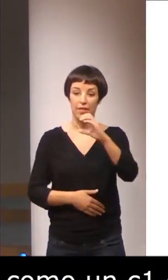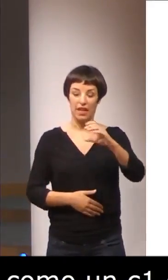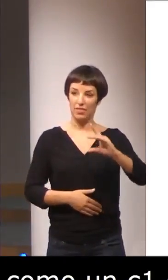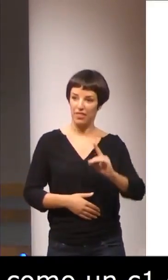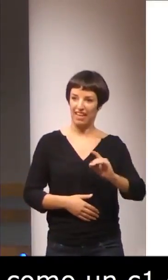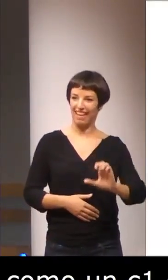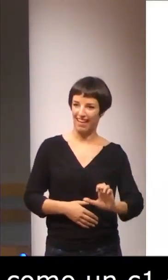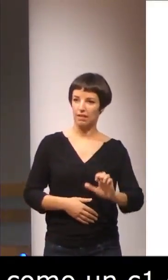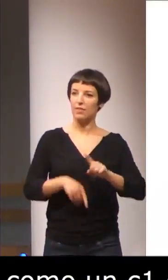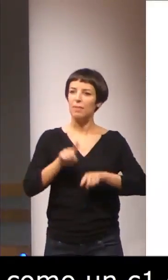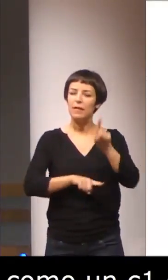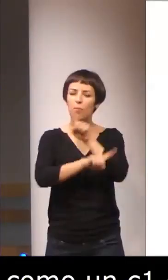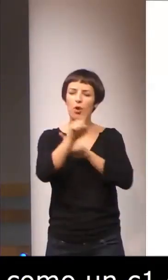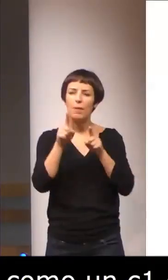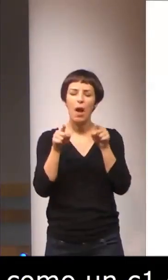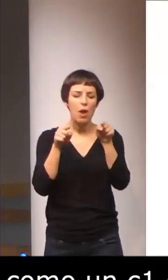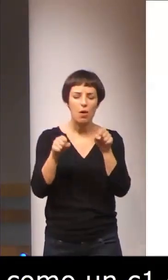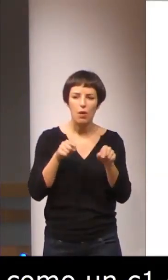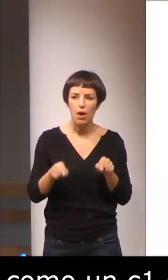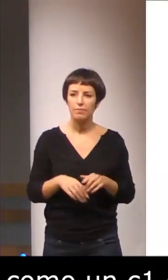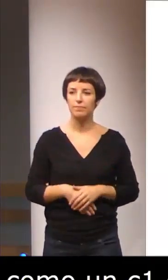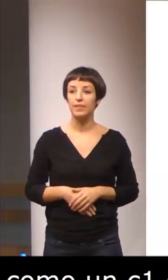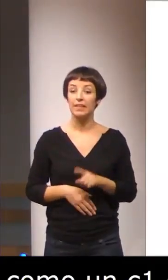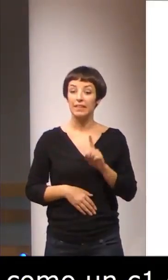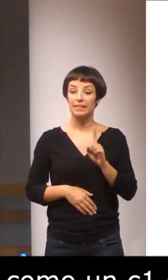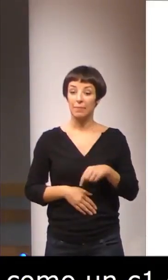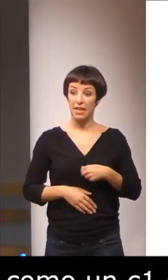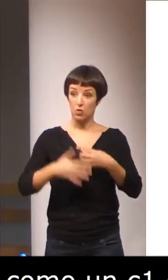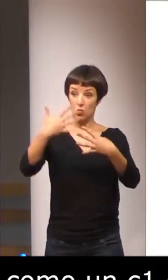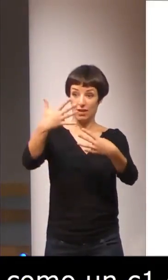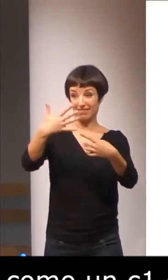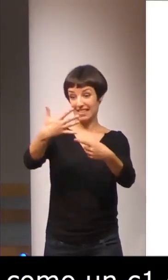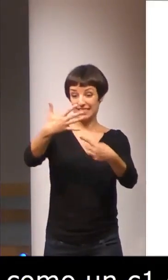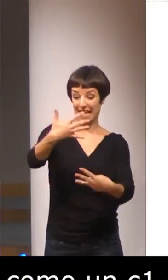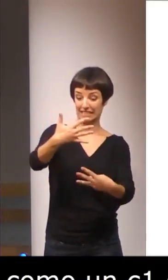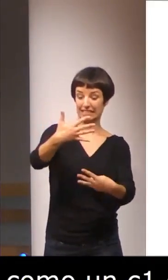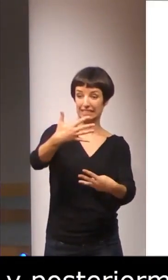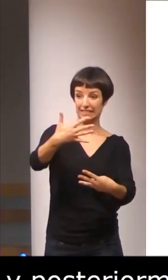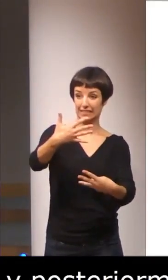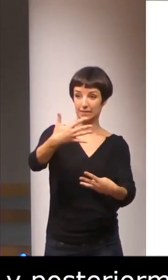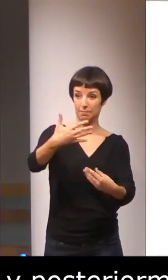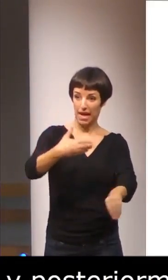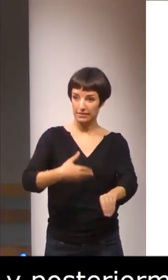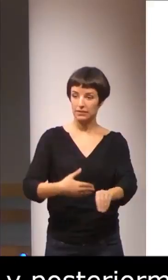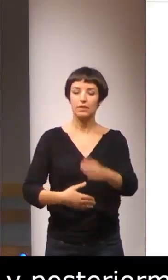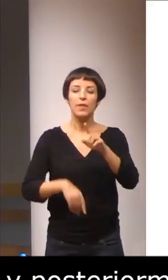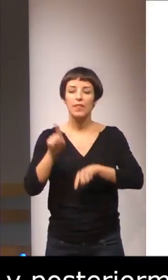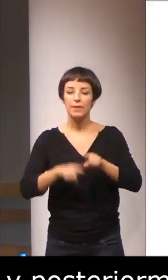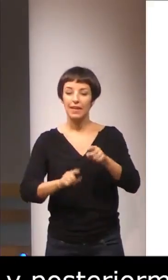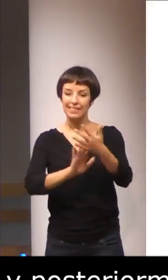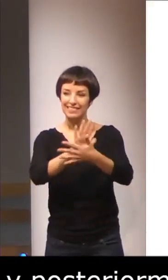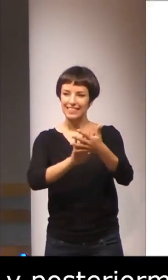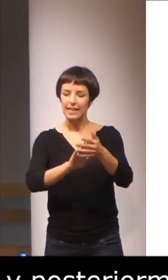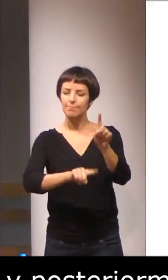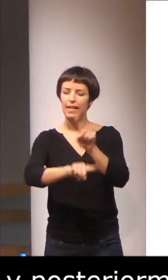También tendríamos tres categorizaciones más en base a si las alteraciones corresponden al signado, lo que